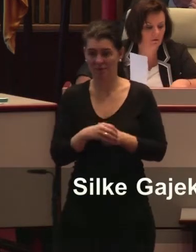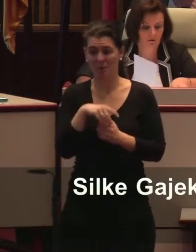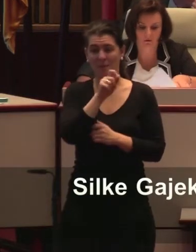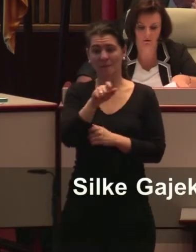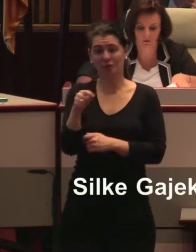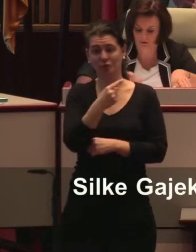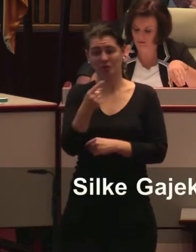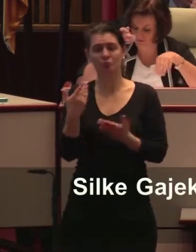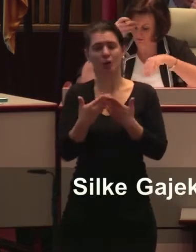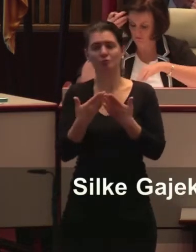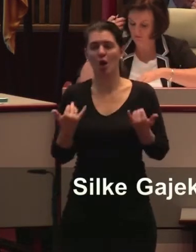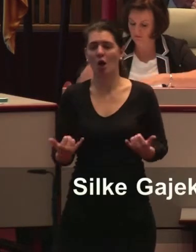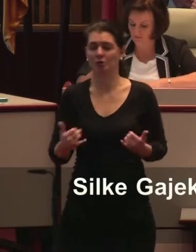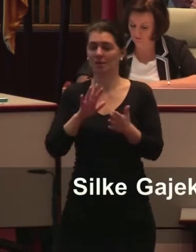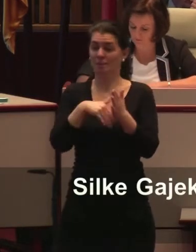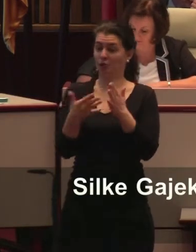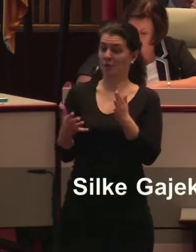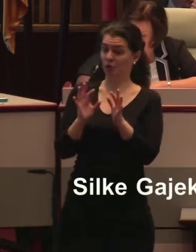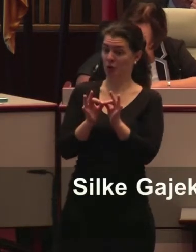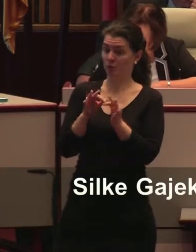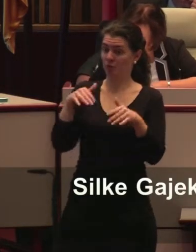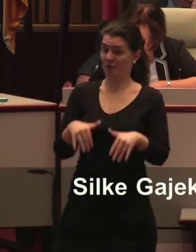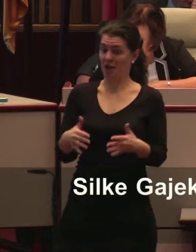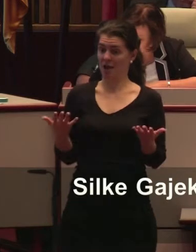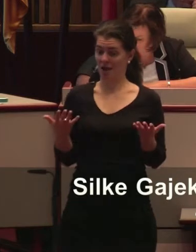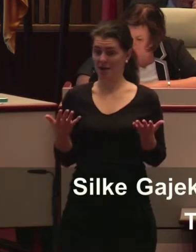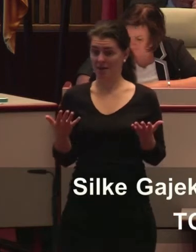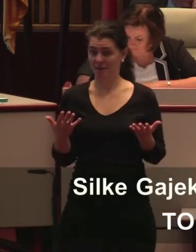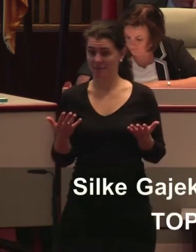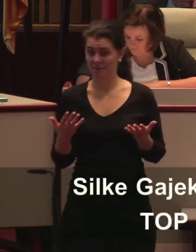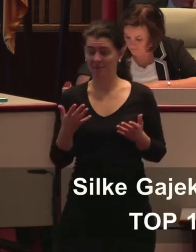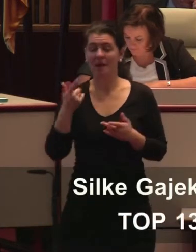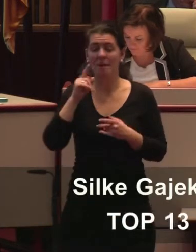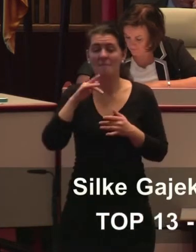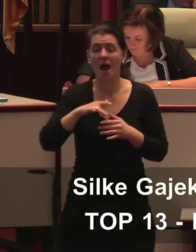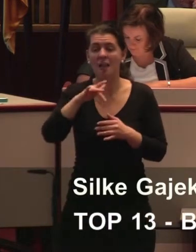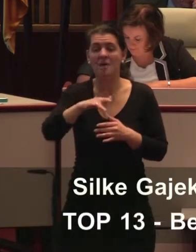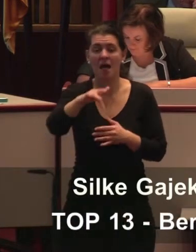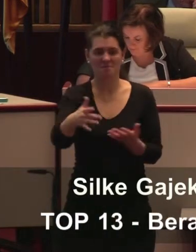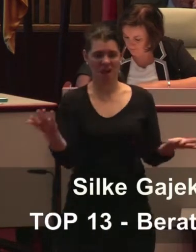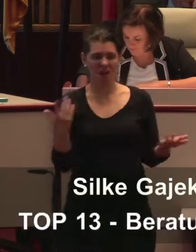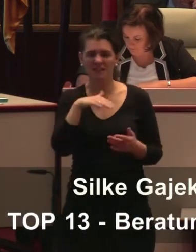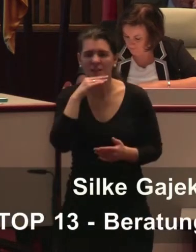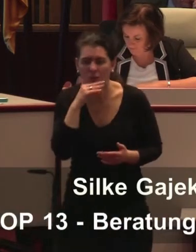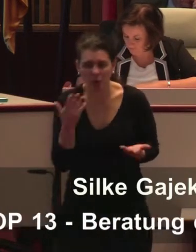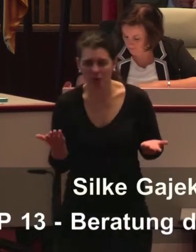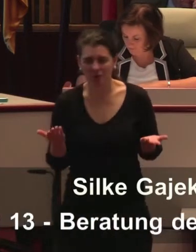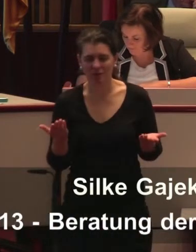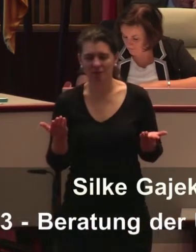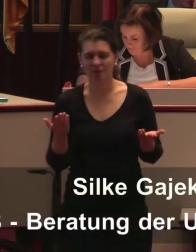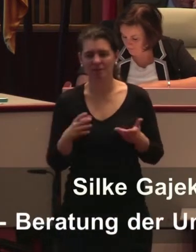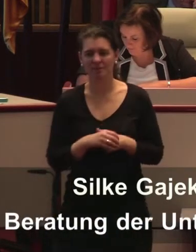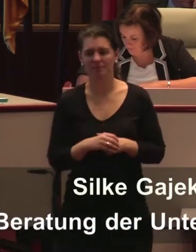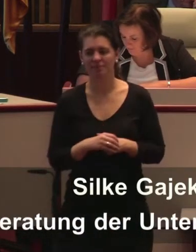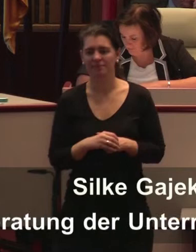Gebärdensprache haben im Landtag, sondern wir müssen gucken, wie wir die Menschen im ländlichen Bereich